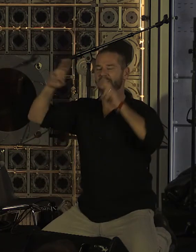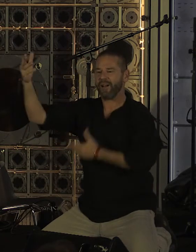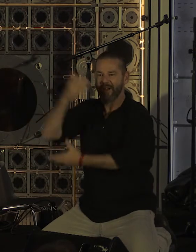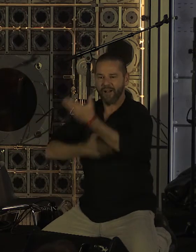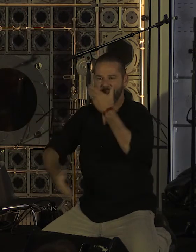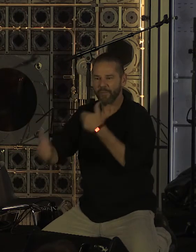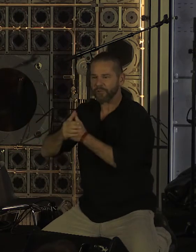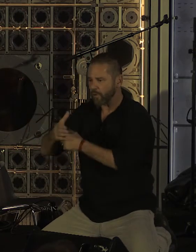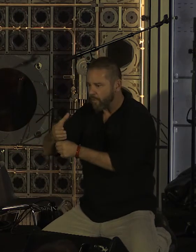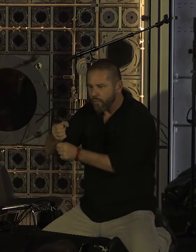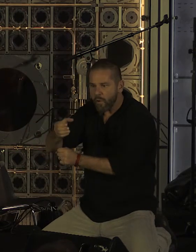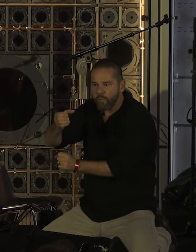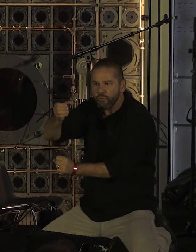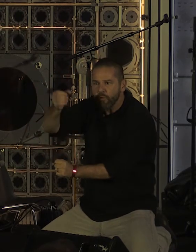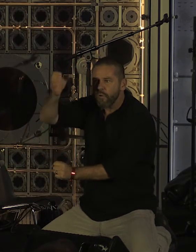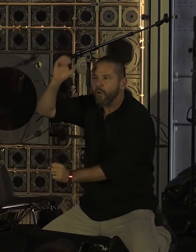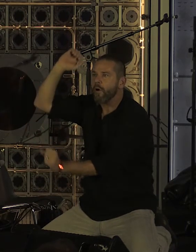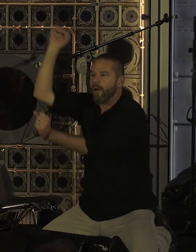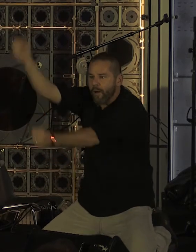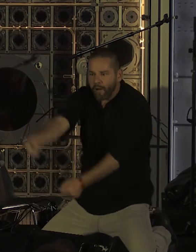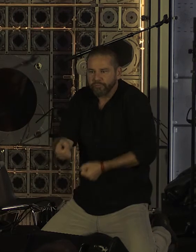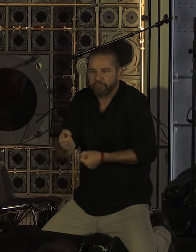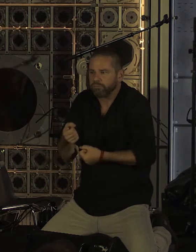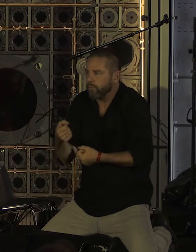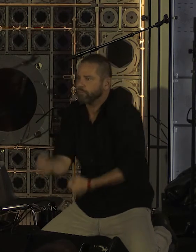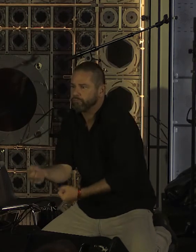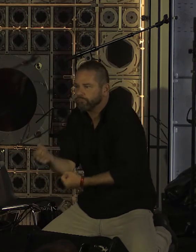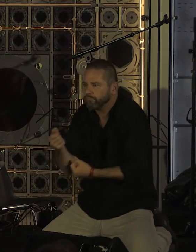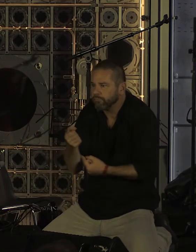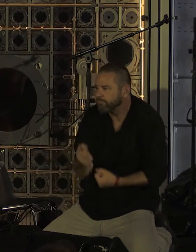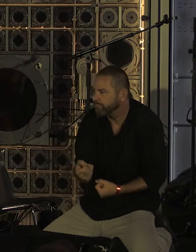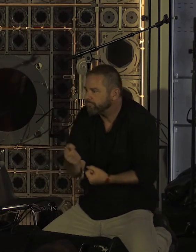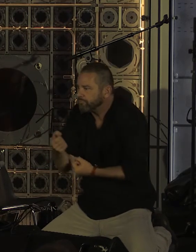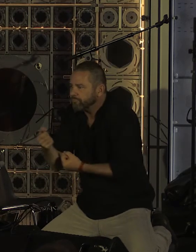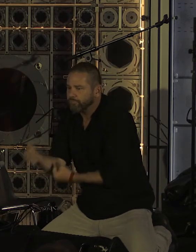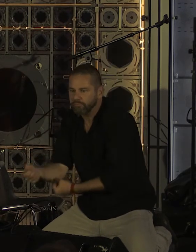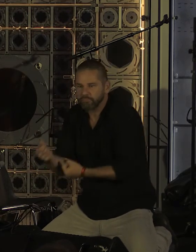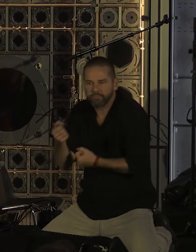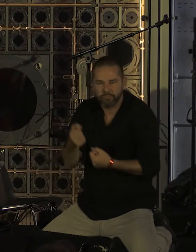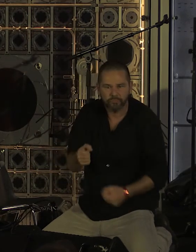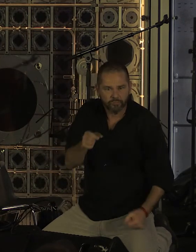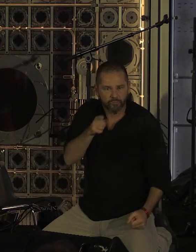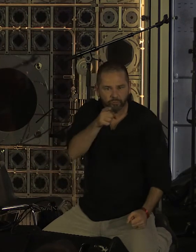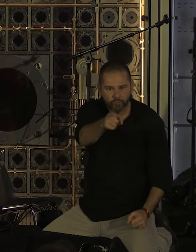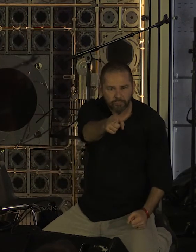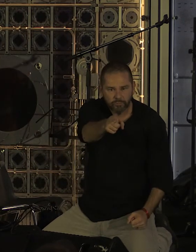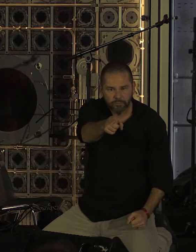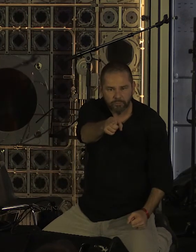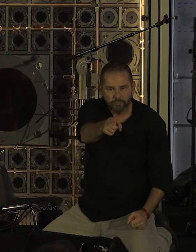Et toi Si tu n'es Qui riais jamais Mais du doigt Tu laissais des